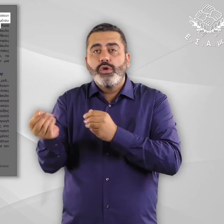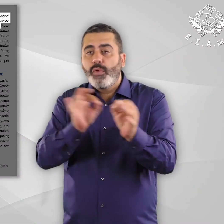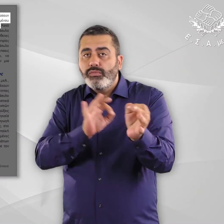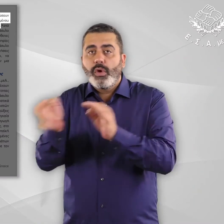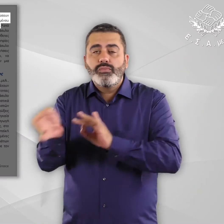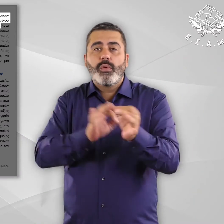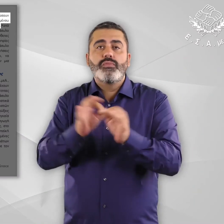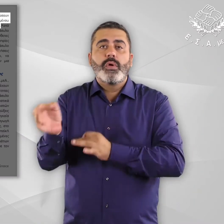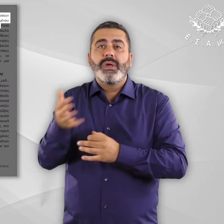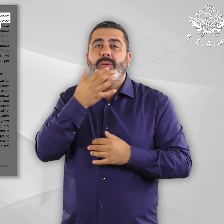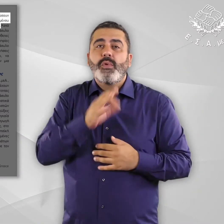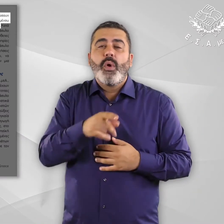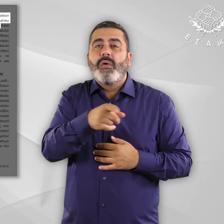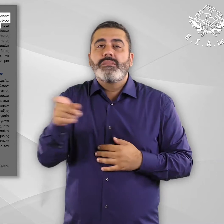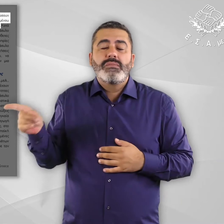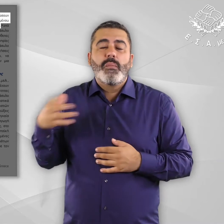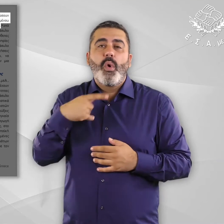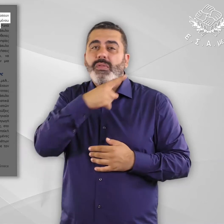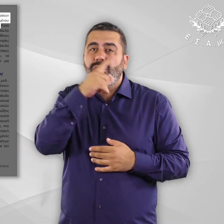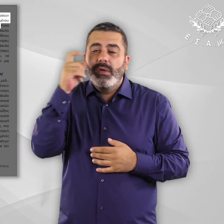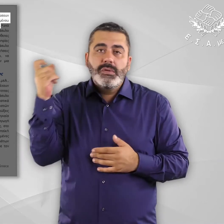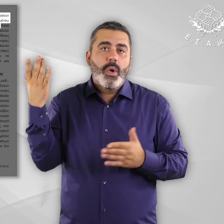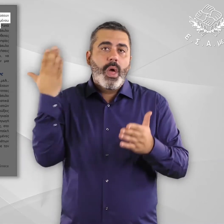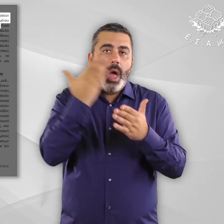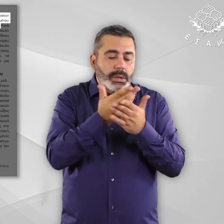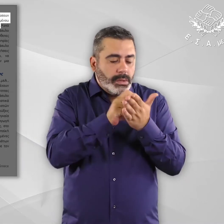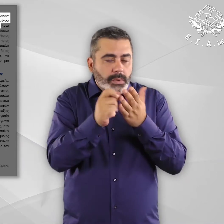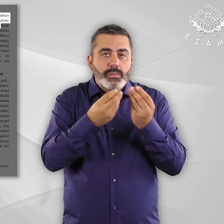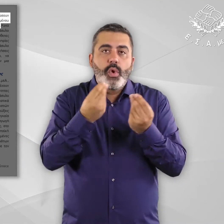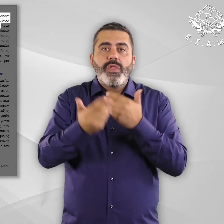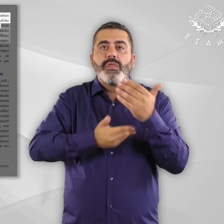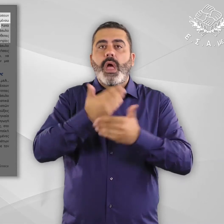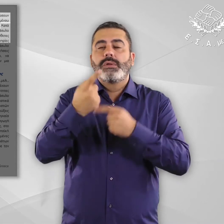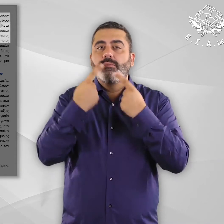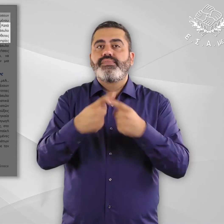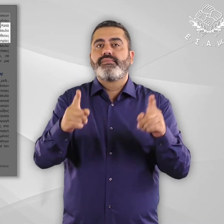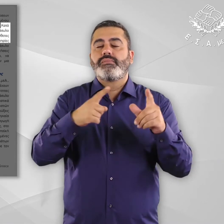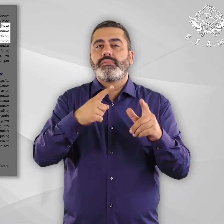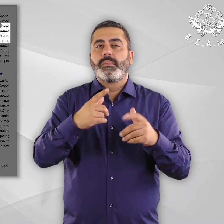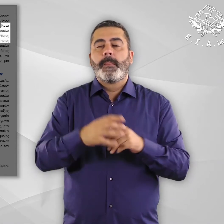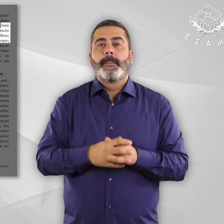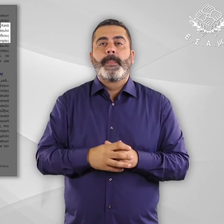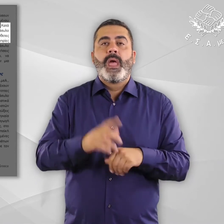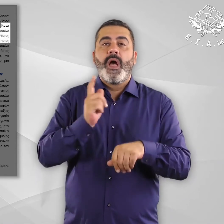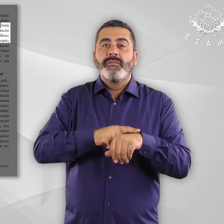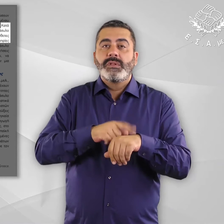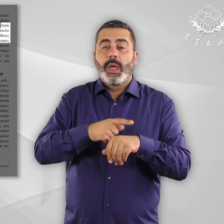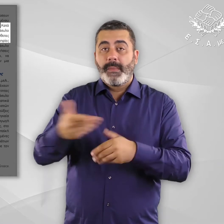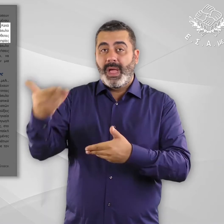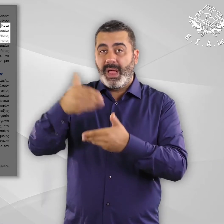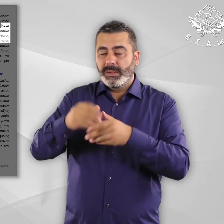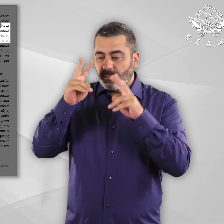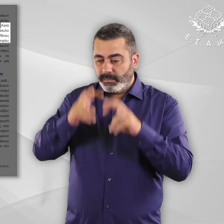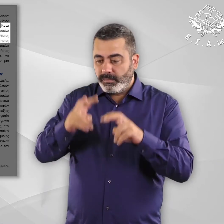παροχή ασύλου, δεδομένου ότι πρόκειται για αρκετά περιπλοκή και απαιτητική διαδικασία. Κατά τη διαδικασία εξέτασης των